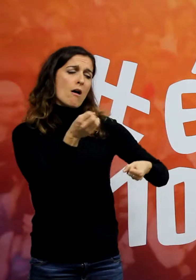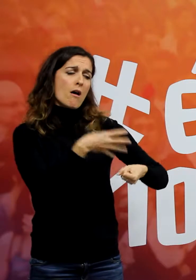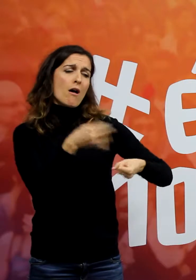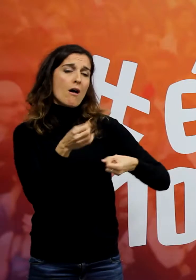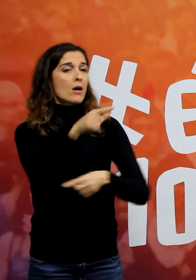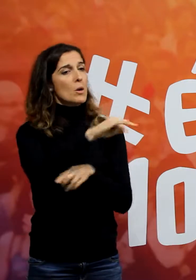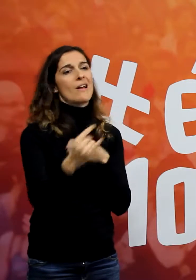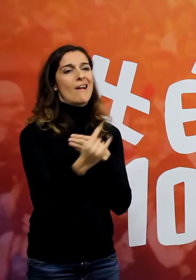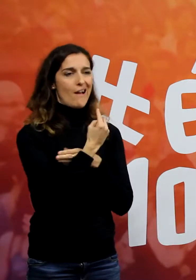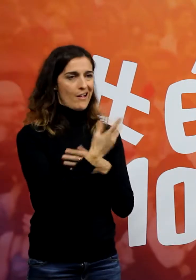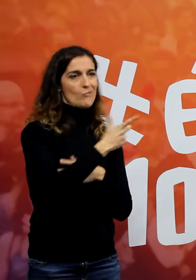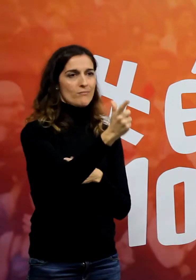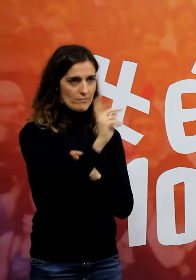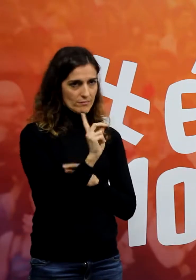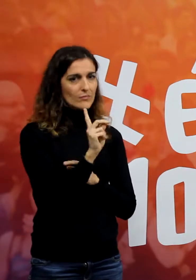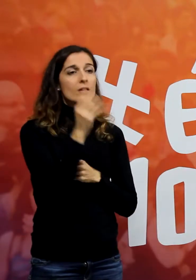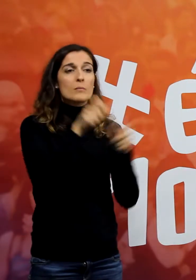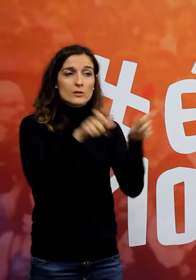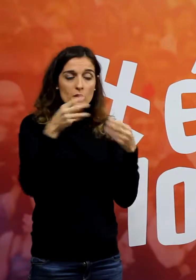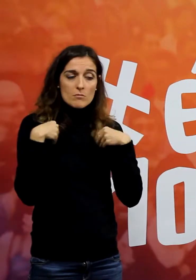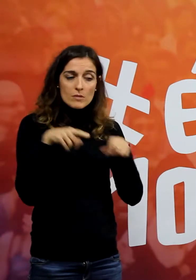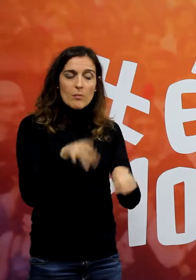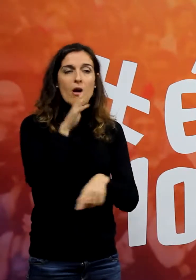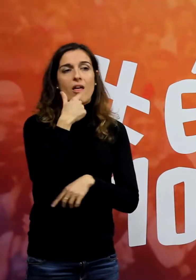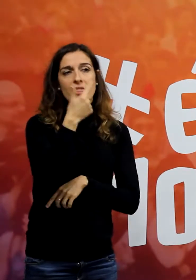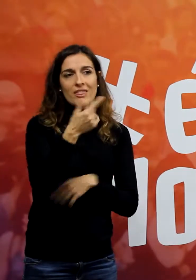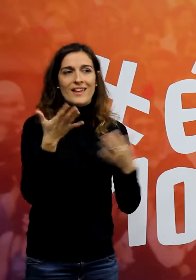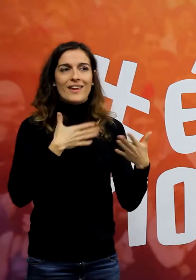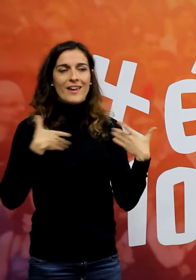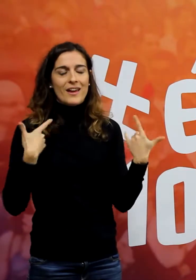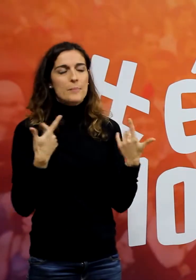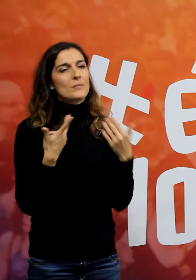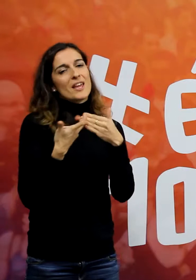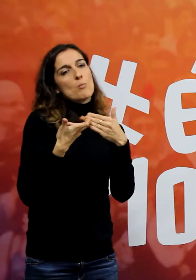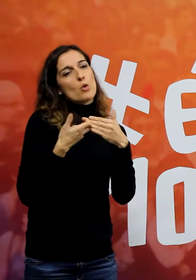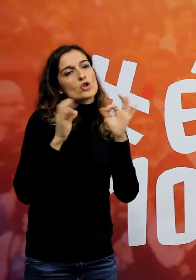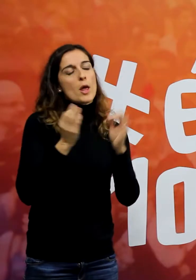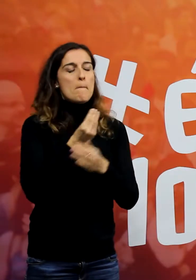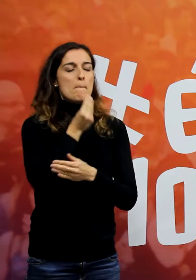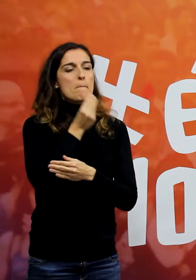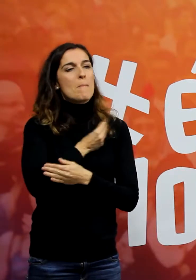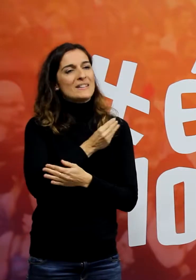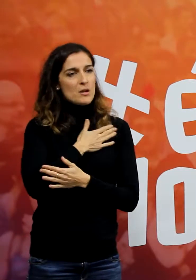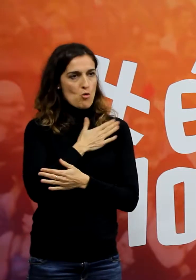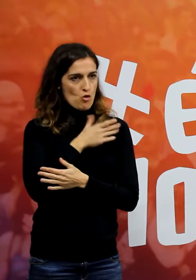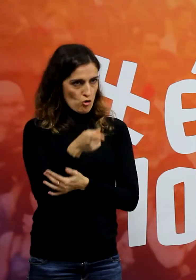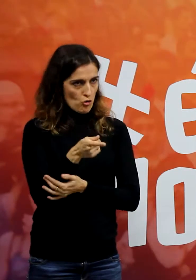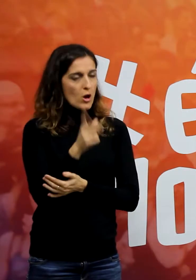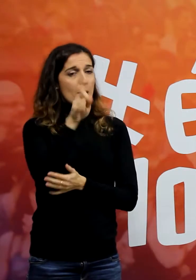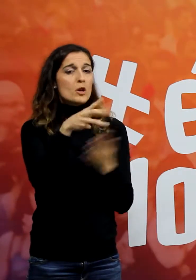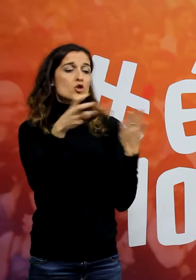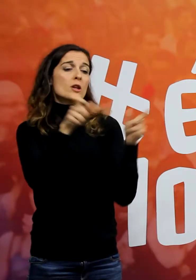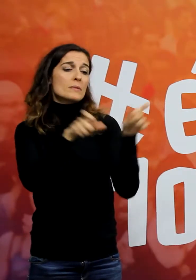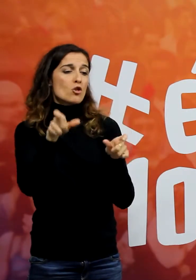Són els mateixos que avui diuen que volen llevar l'impost de patrimoni a 1.800 persones al País Valencià.